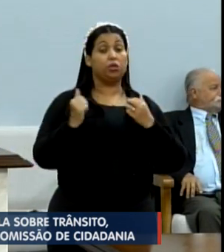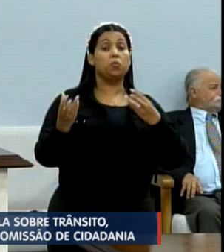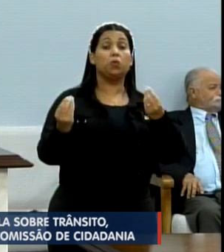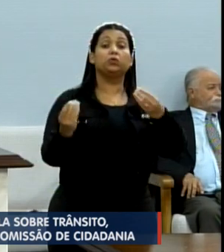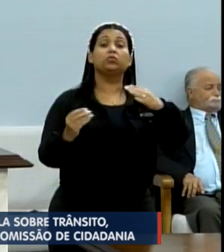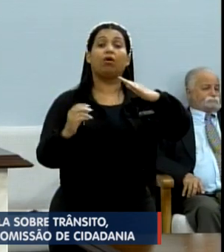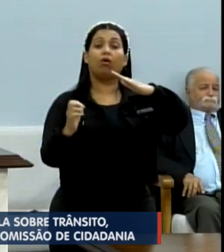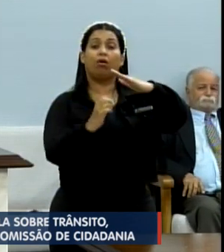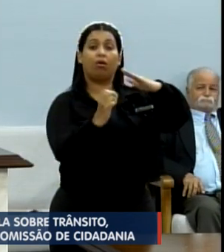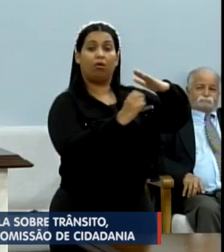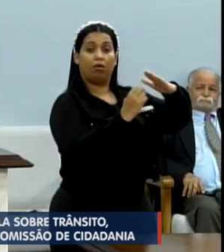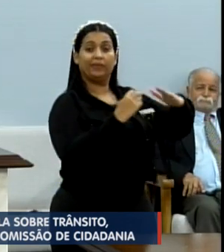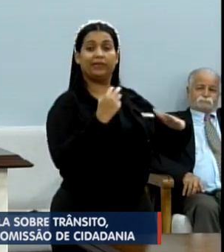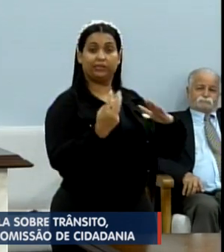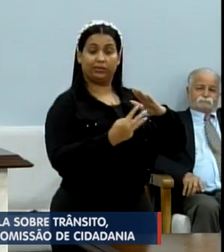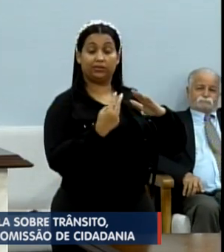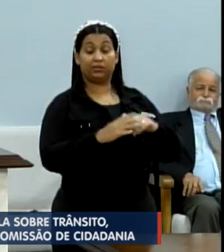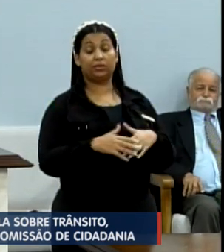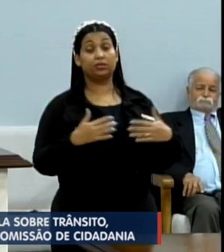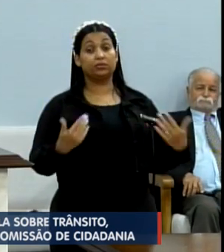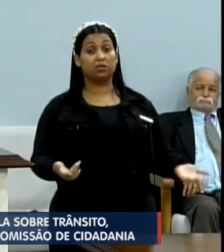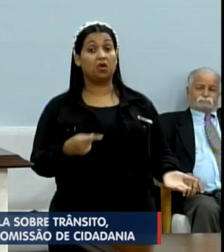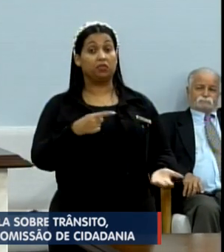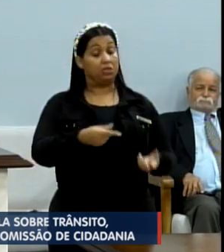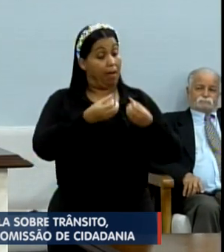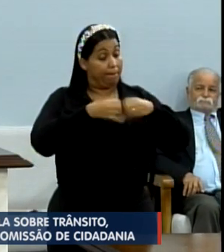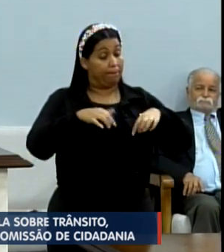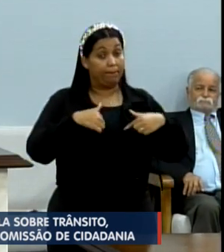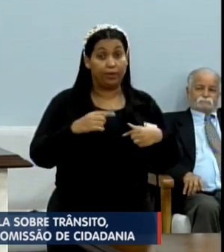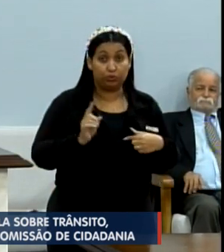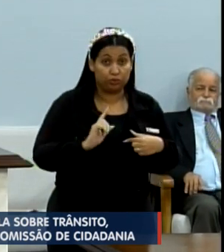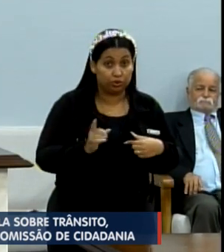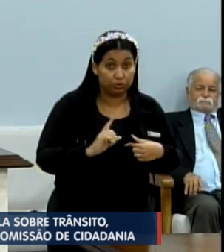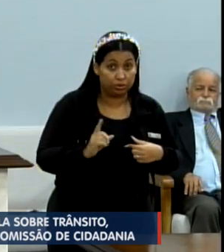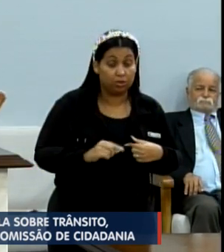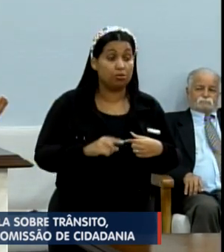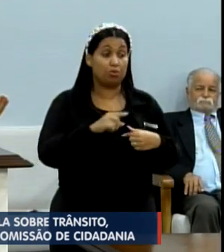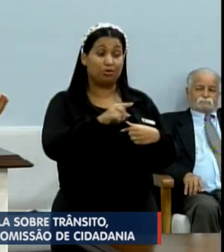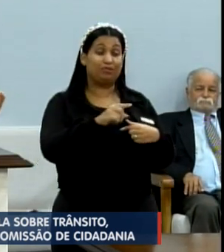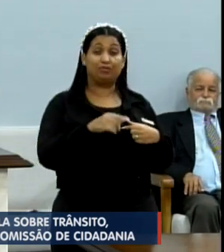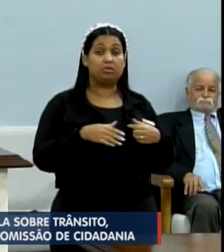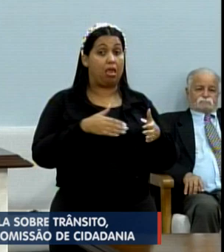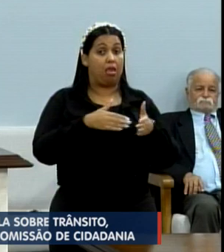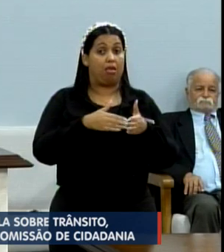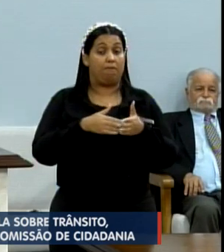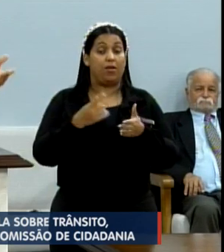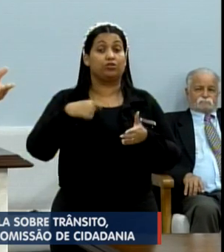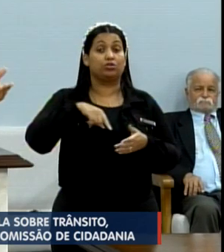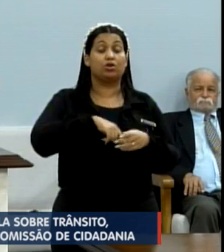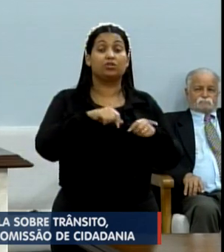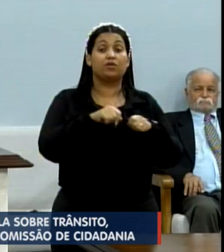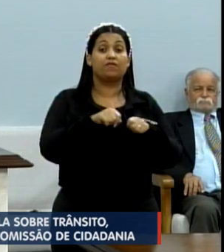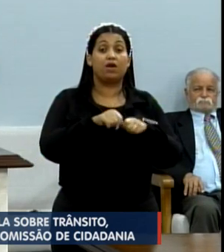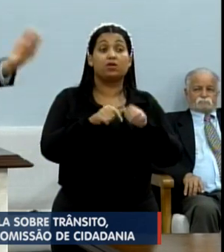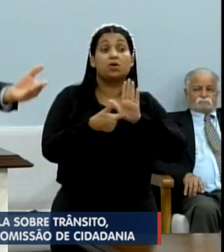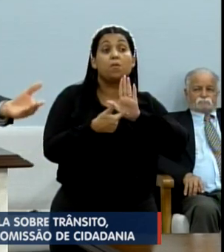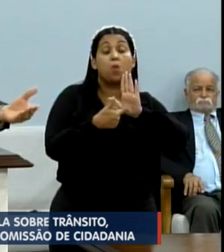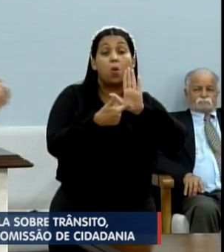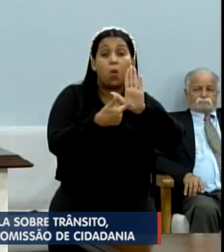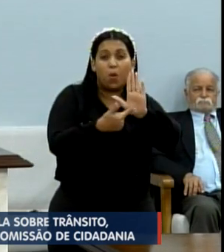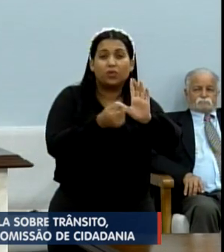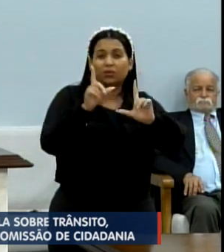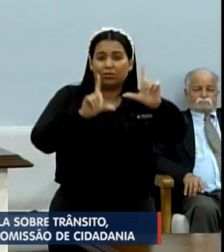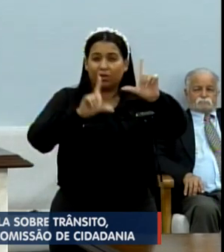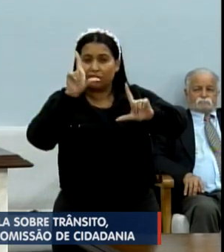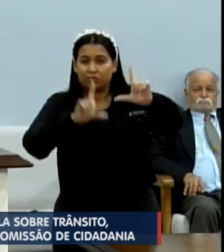empresas terceirizadas. Então, o senhor não está me prejudicando. Quando o senhor impede que a gente faça transmissão, faça